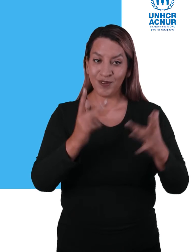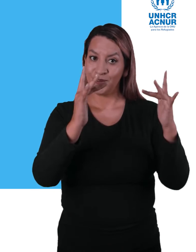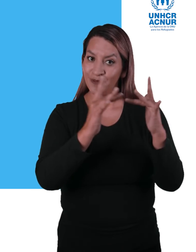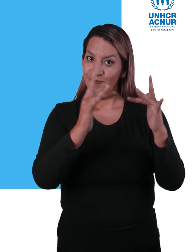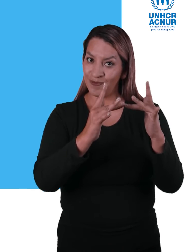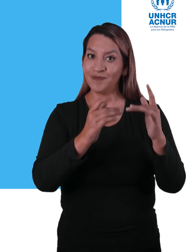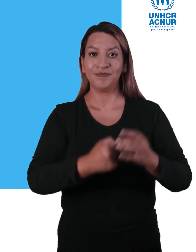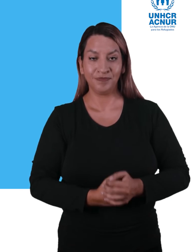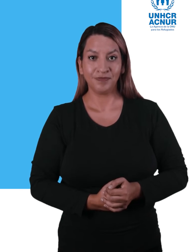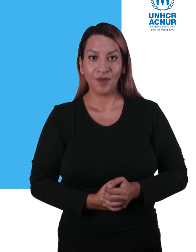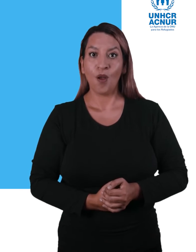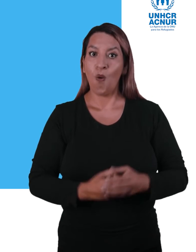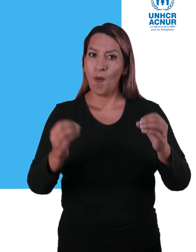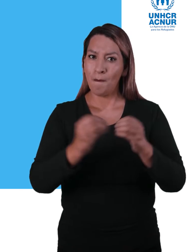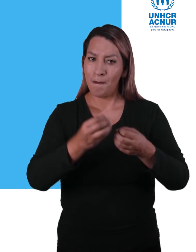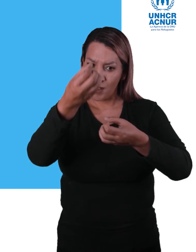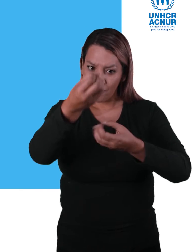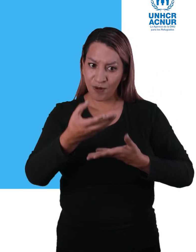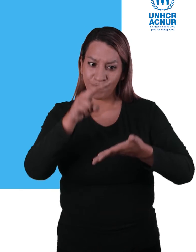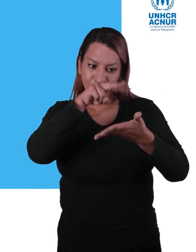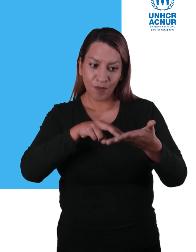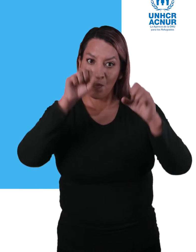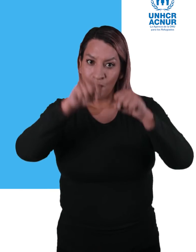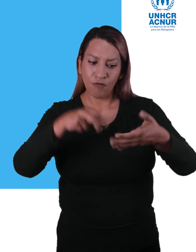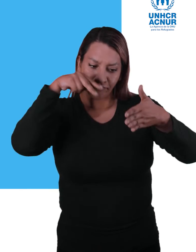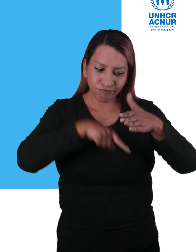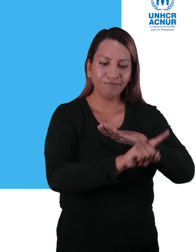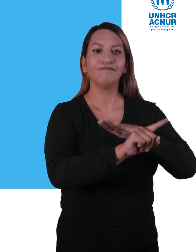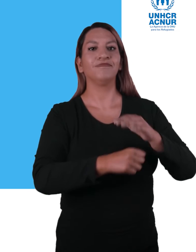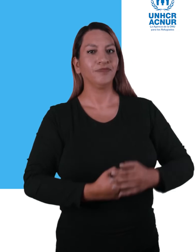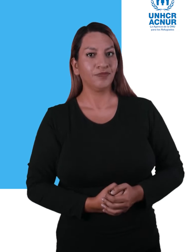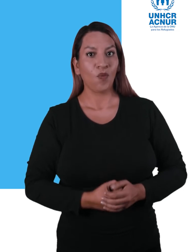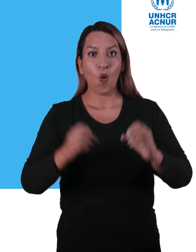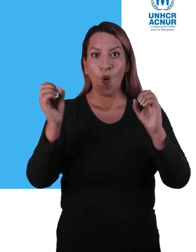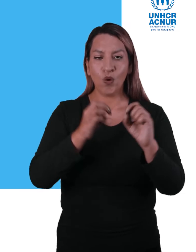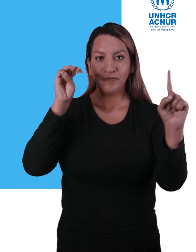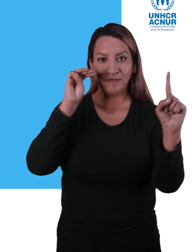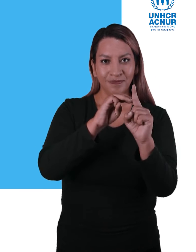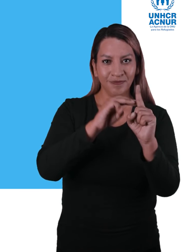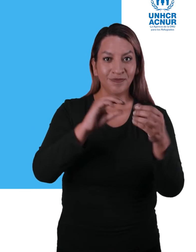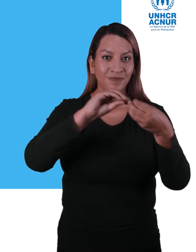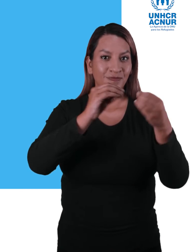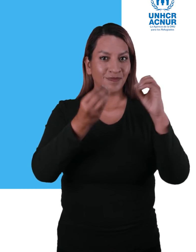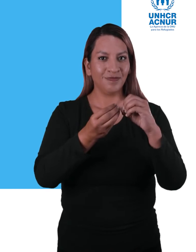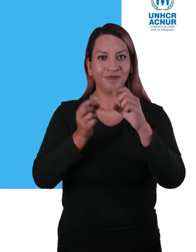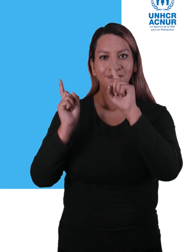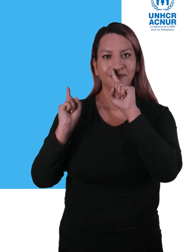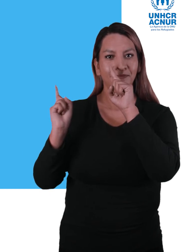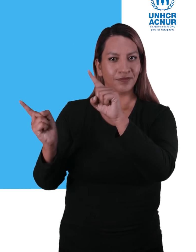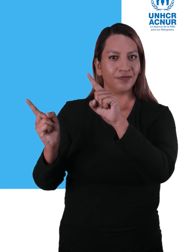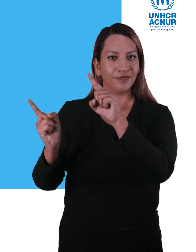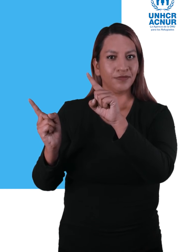de estas organizaciones y para mayor información, ingresa a este link o envía un mensaje al número automático